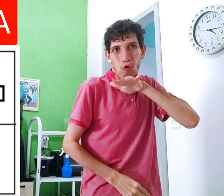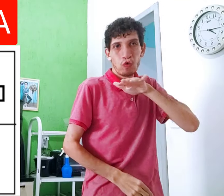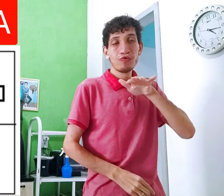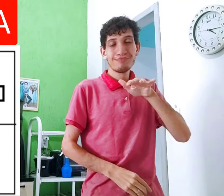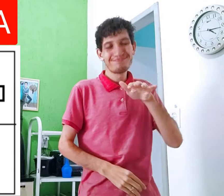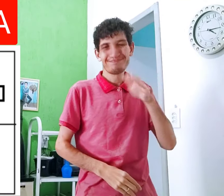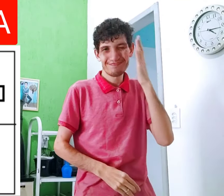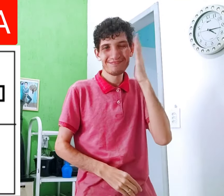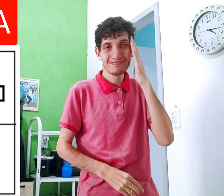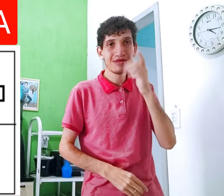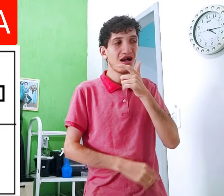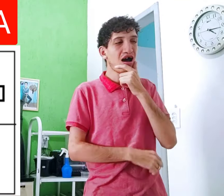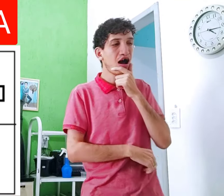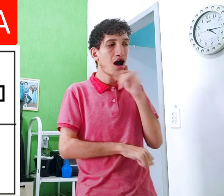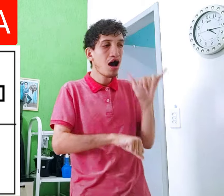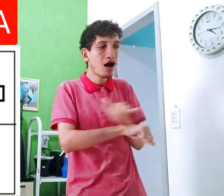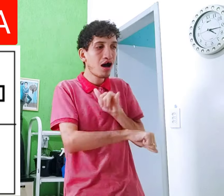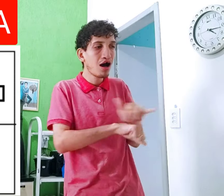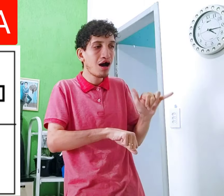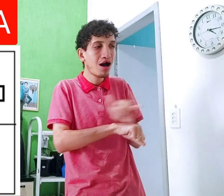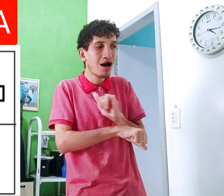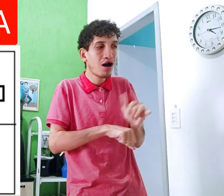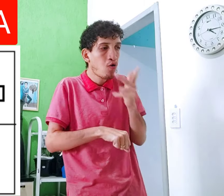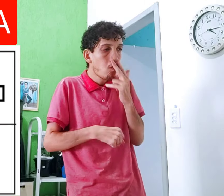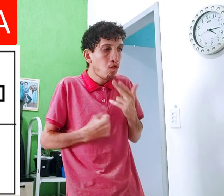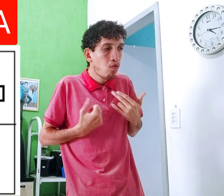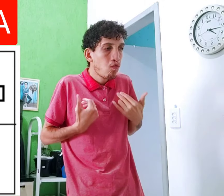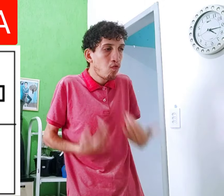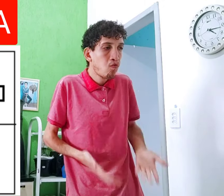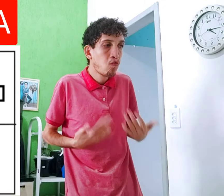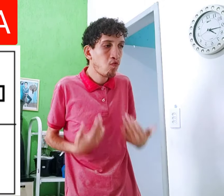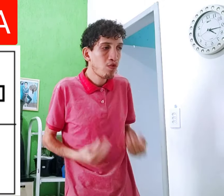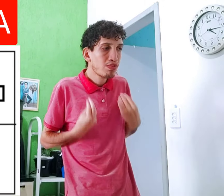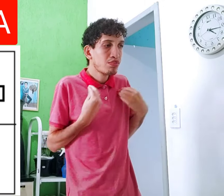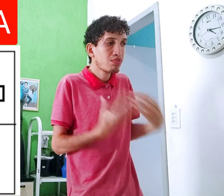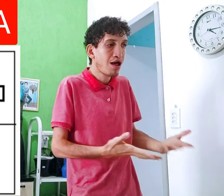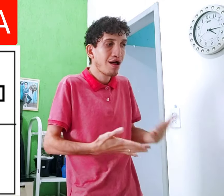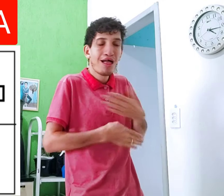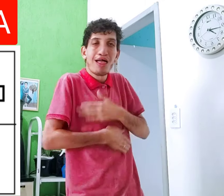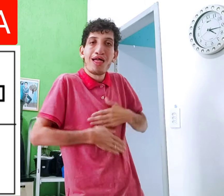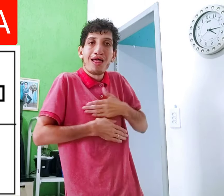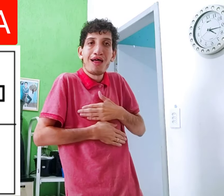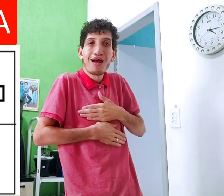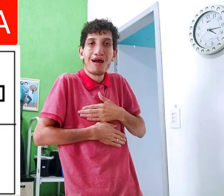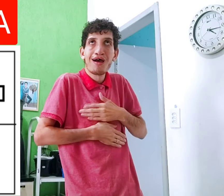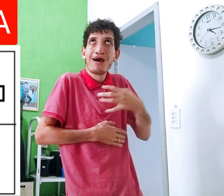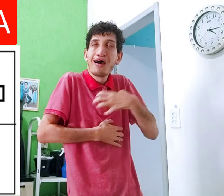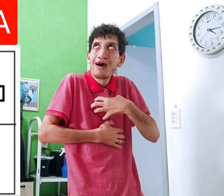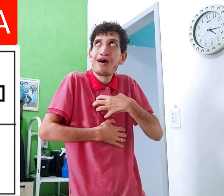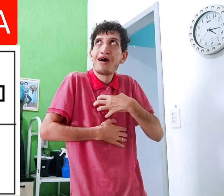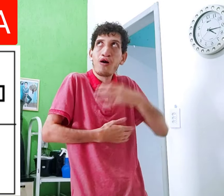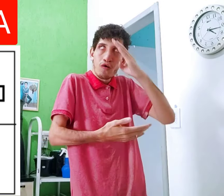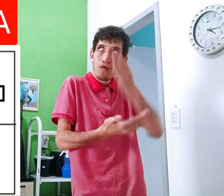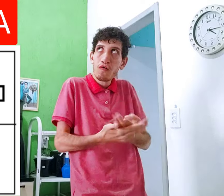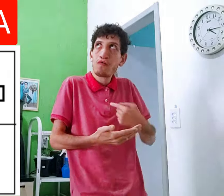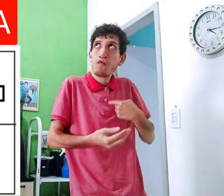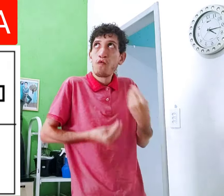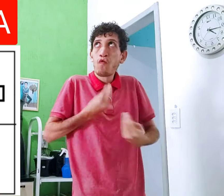doer, que é ruim, entendeu? Aí uma estratégia de deixar mais leve, mais prazeroso,